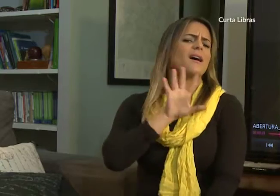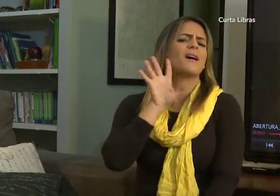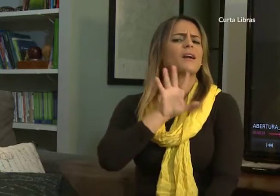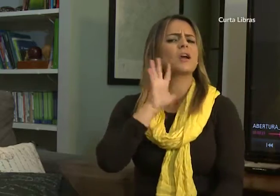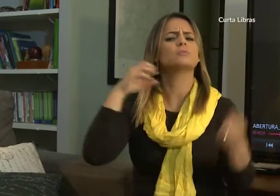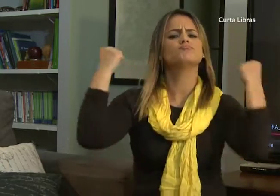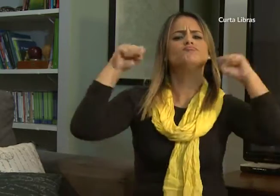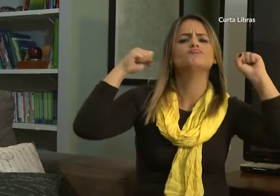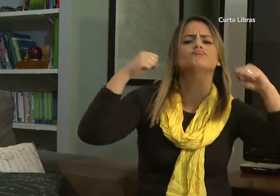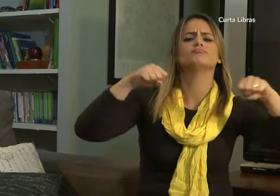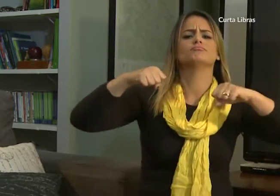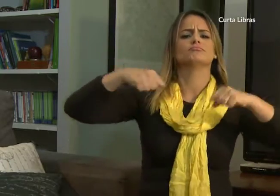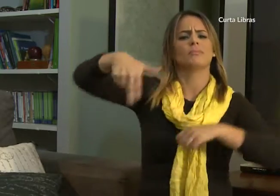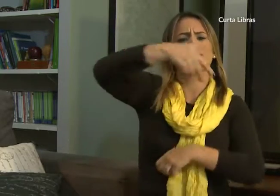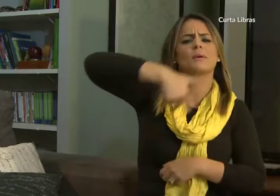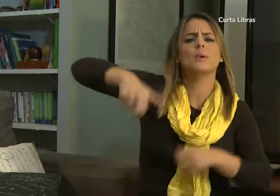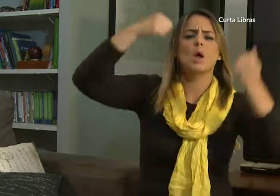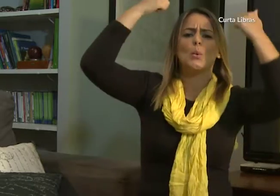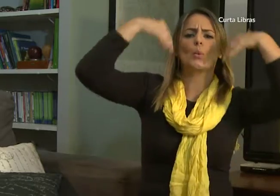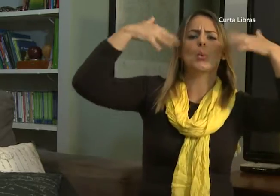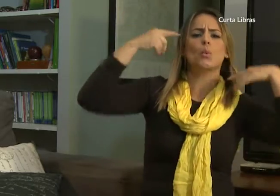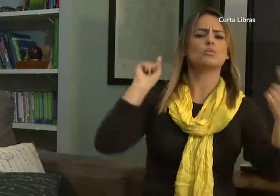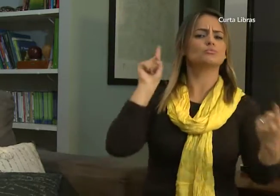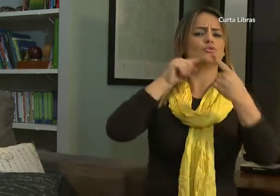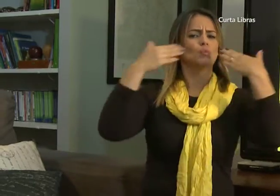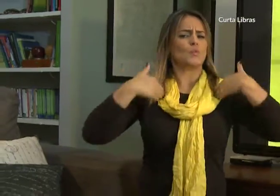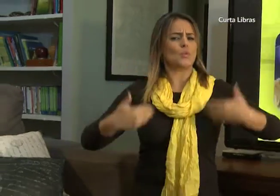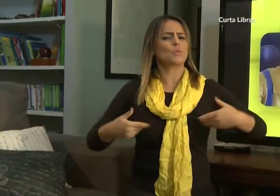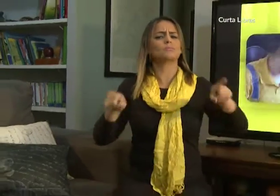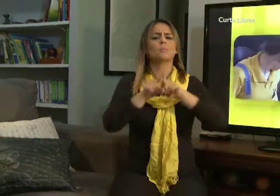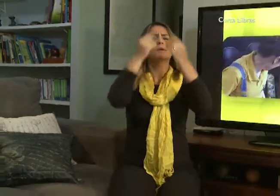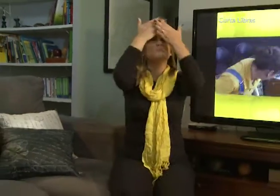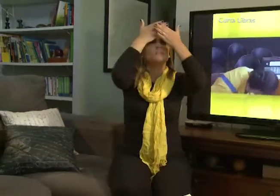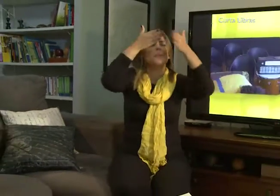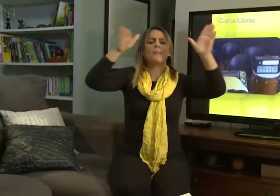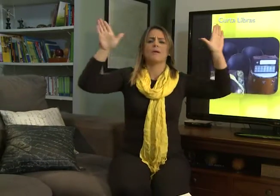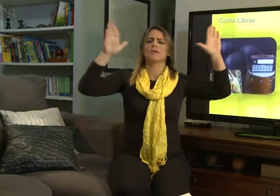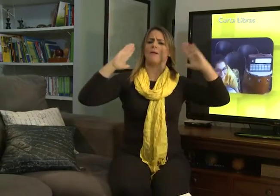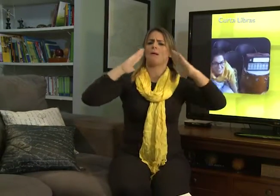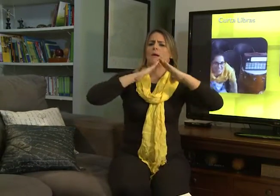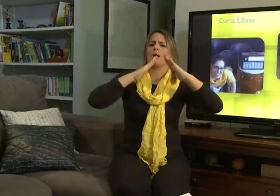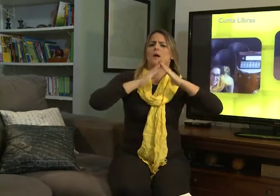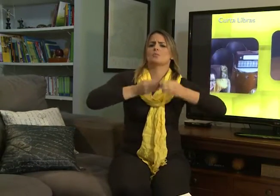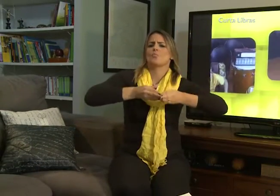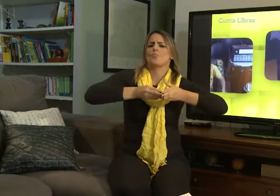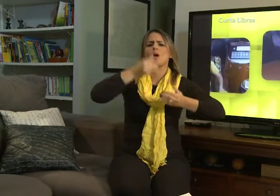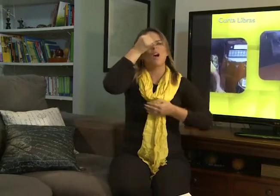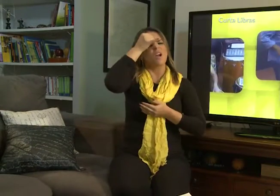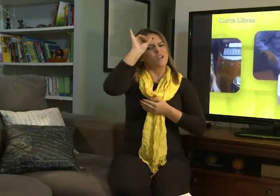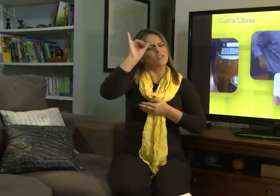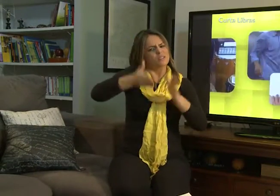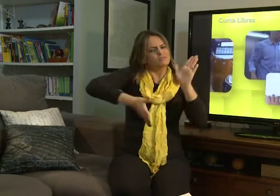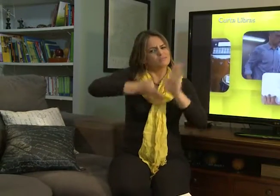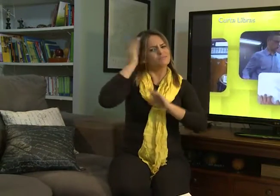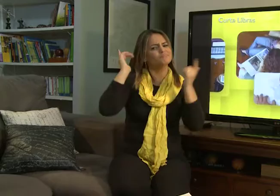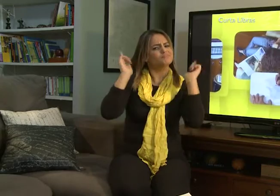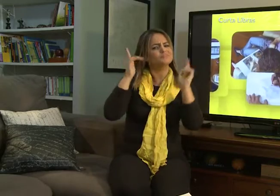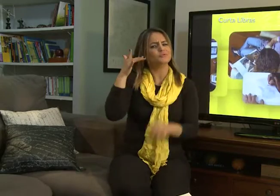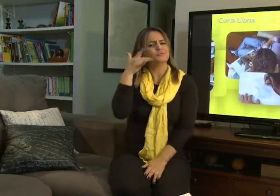Que gostosa a prática de exercícios físicos. O objetivo não é só trabalhar o corpo, mas a mente em ambientes ao ar livre.